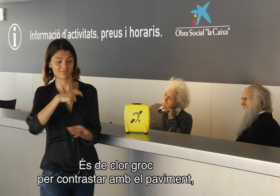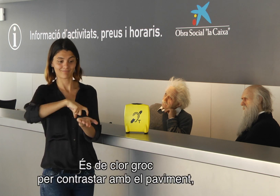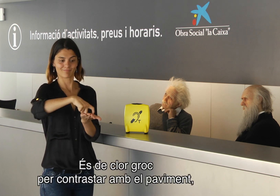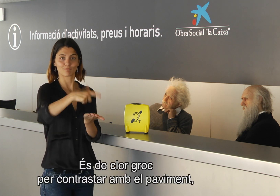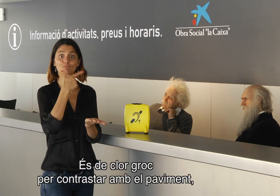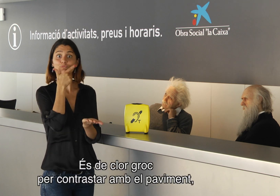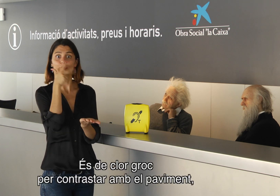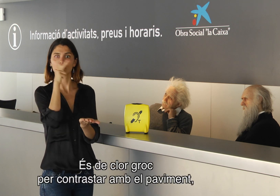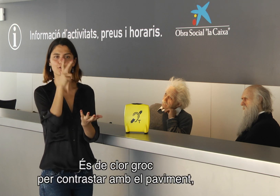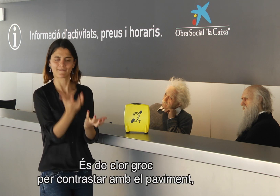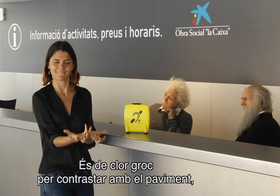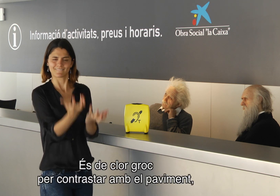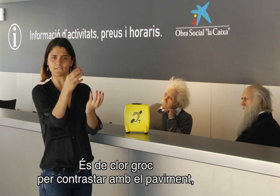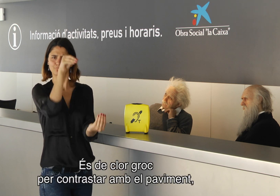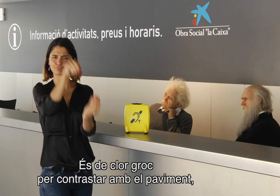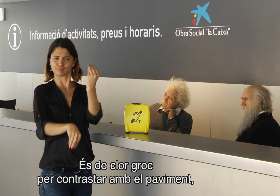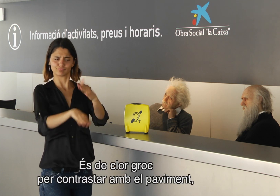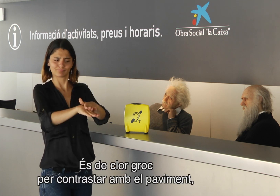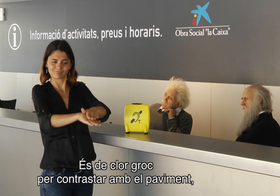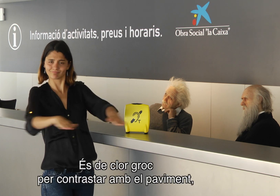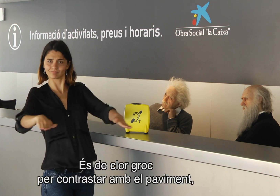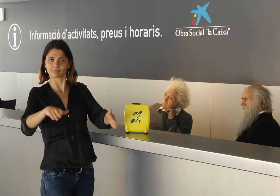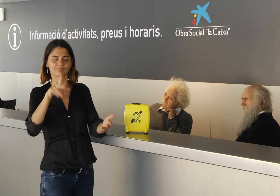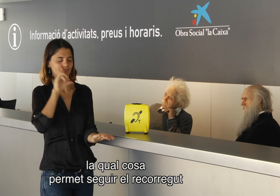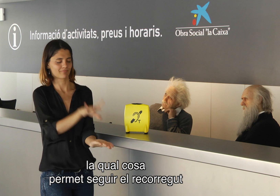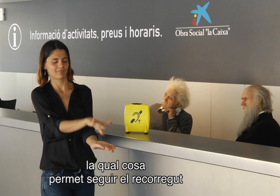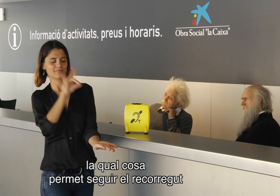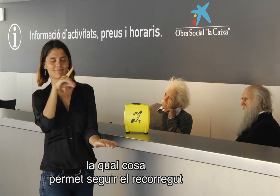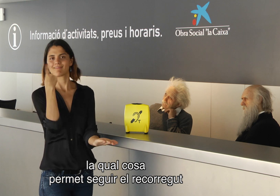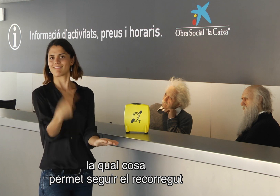qual cosa permet seguir el recorregut des dels accessos del museu fins a la Sala Planetari.